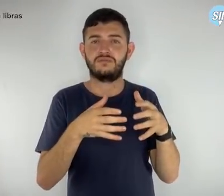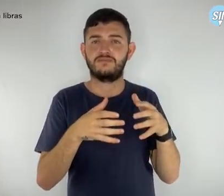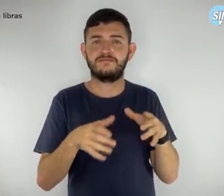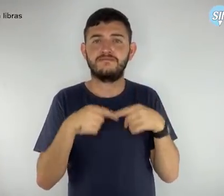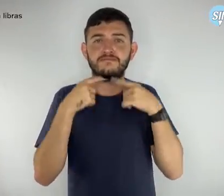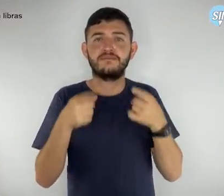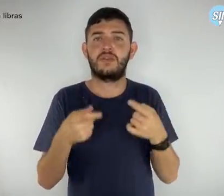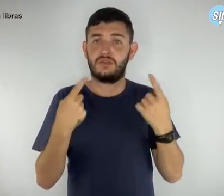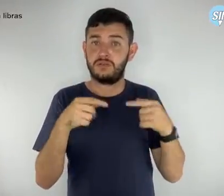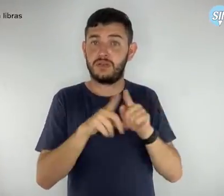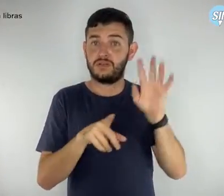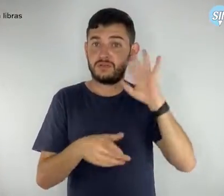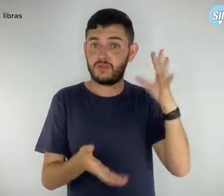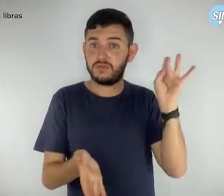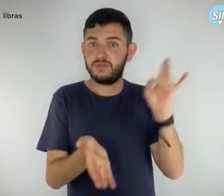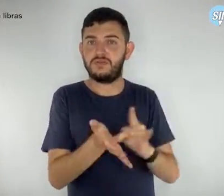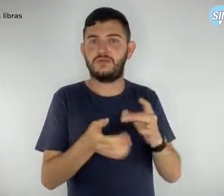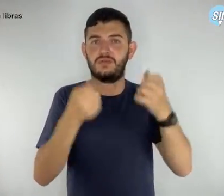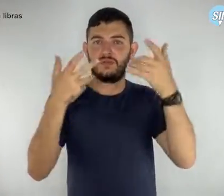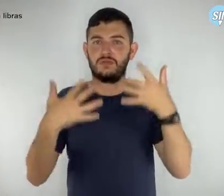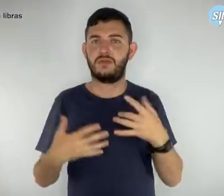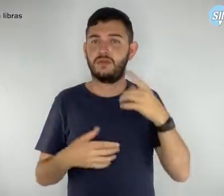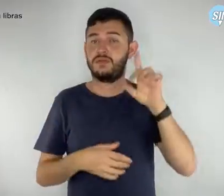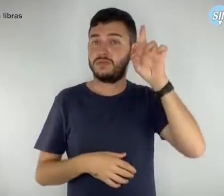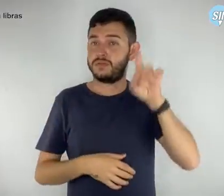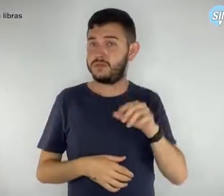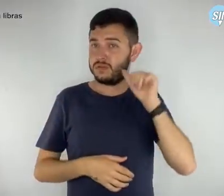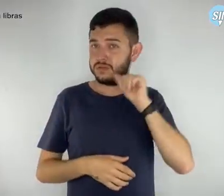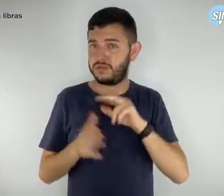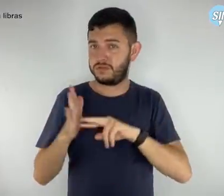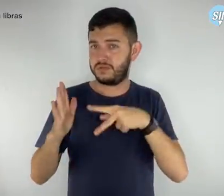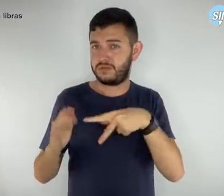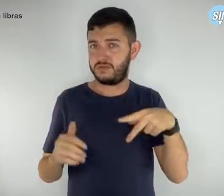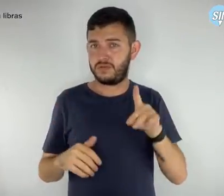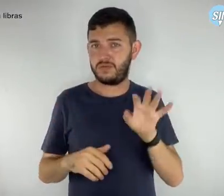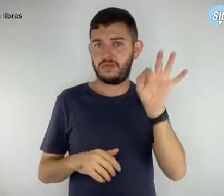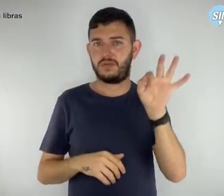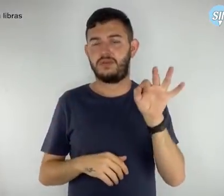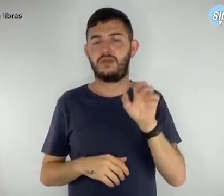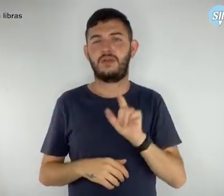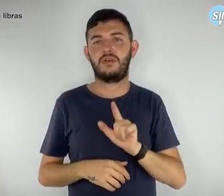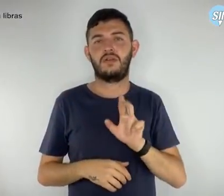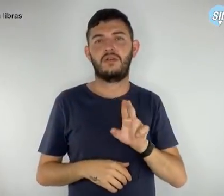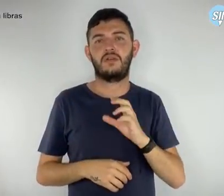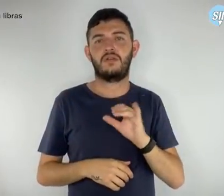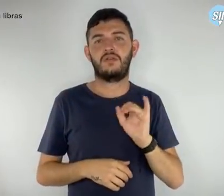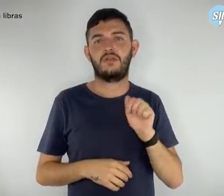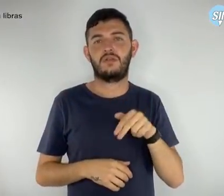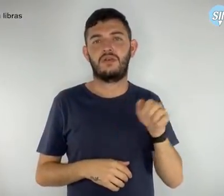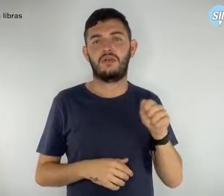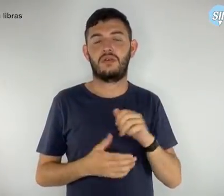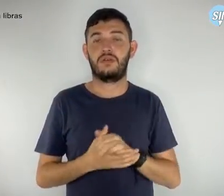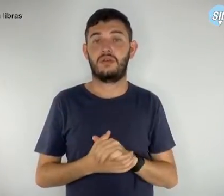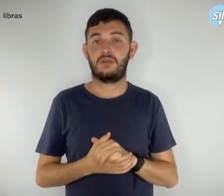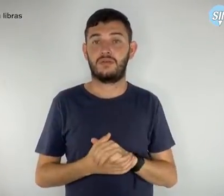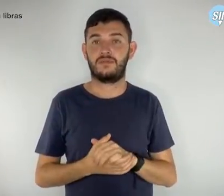a diretora do SimproDF, Luciana Custódio. De 2015 a janeiro de 2021,